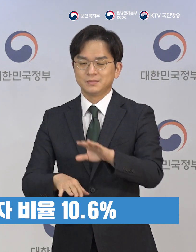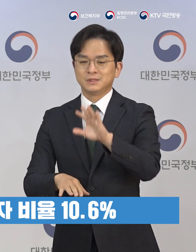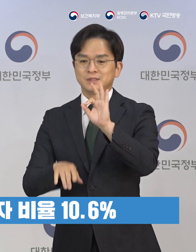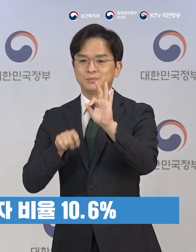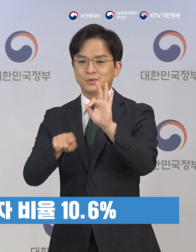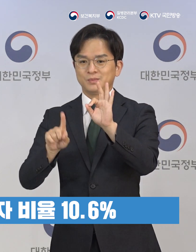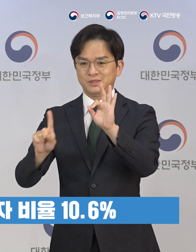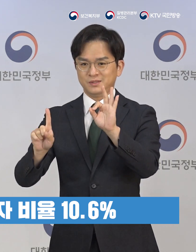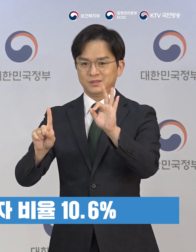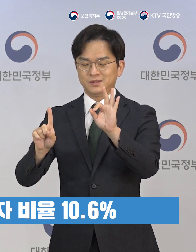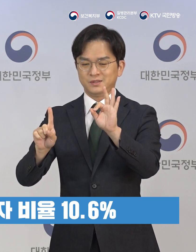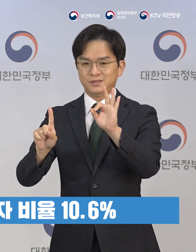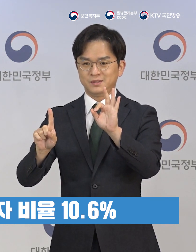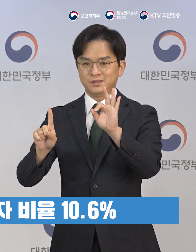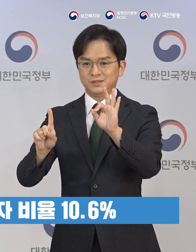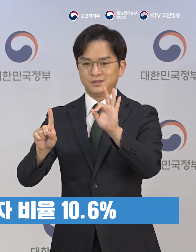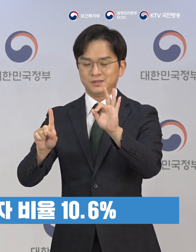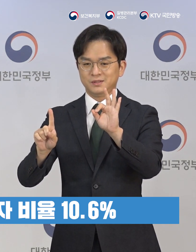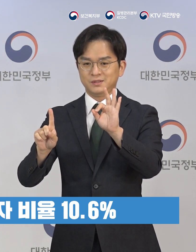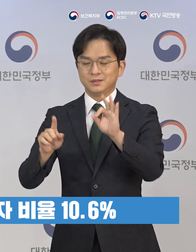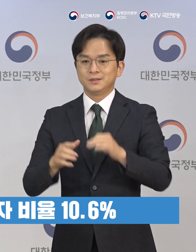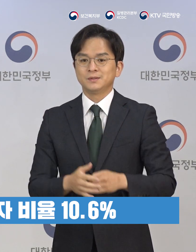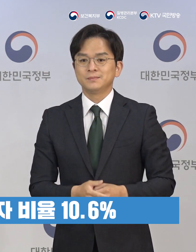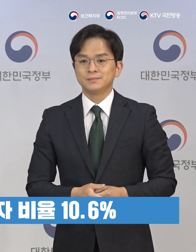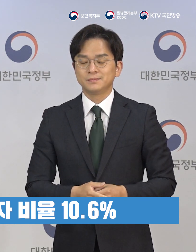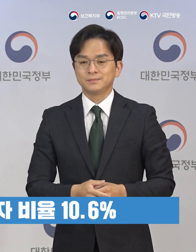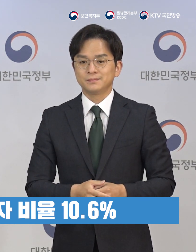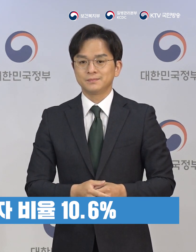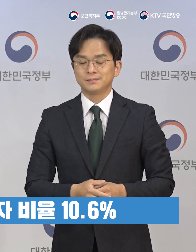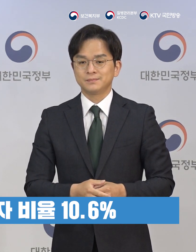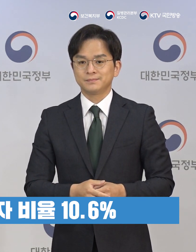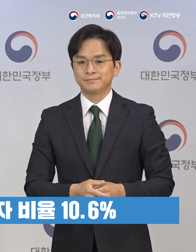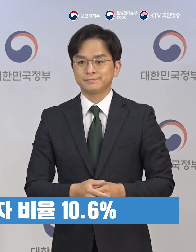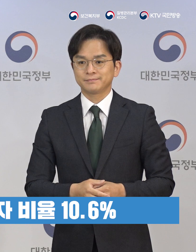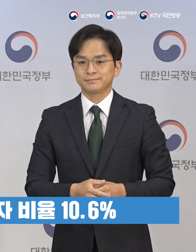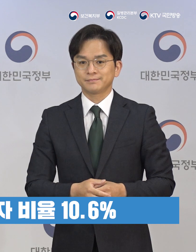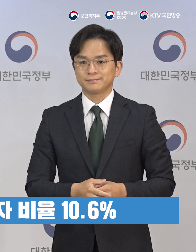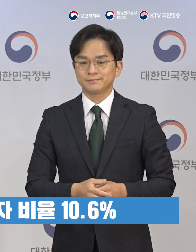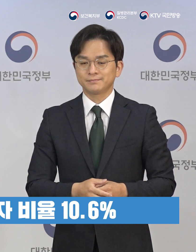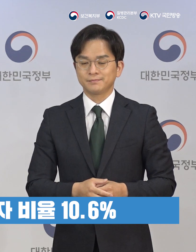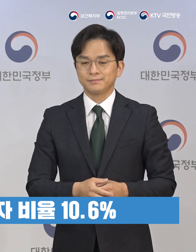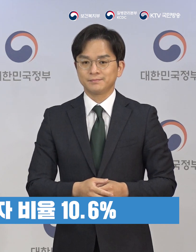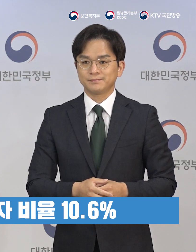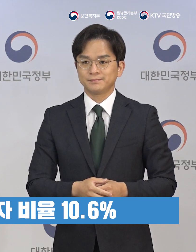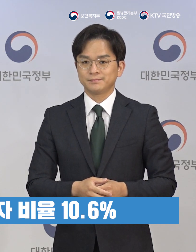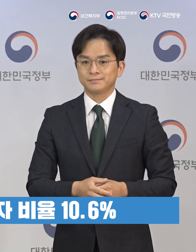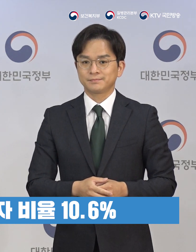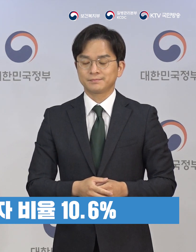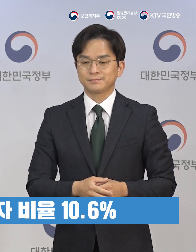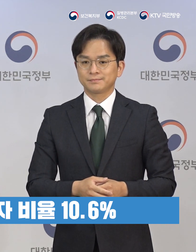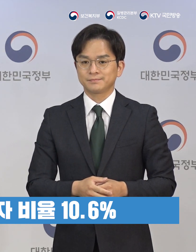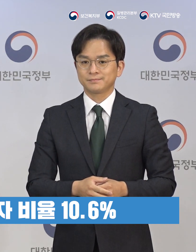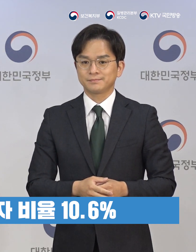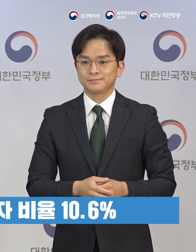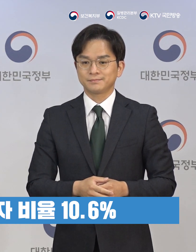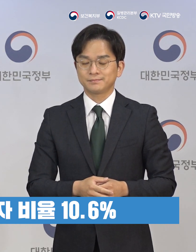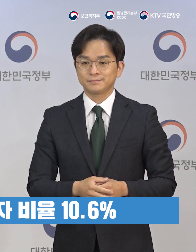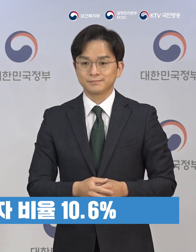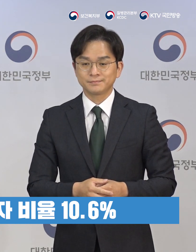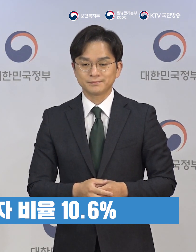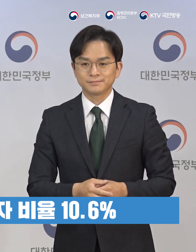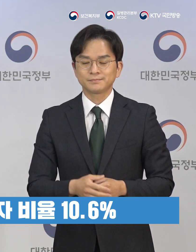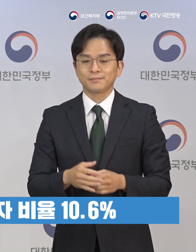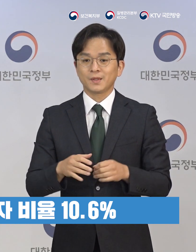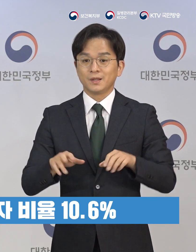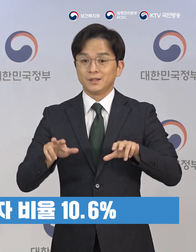종전 8.1%에서 10.6%로 상승하였고 다만 방역망 내